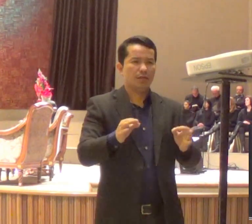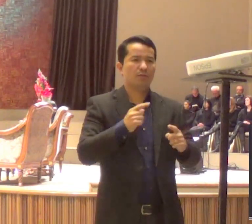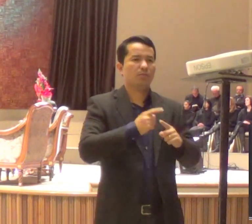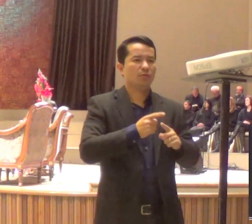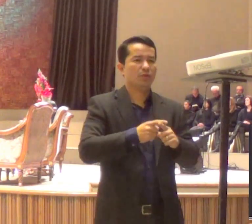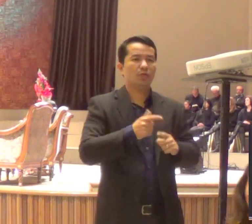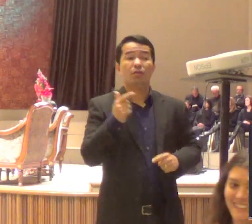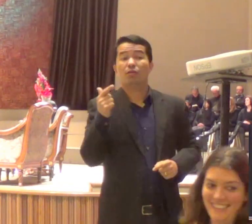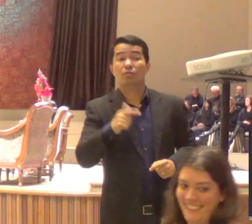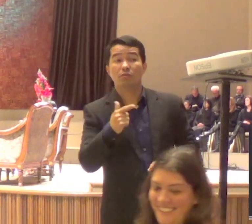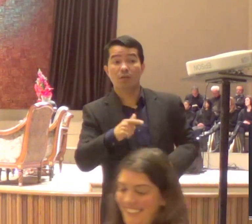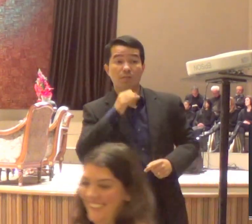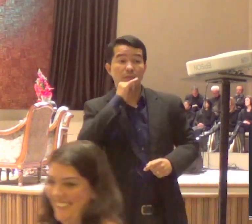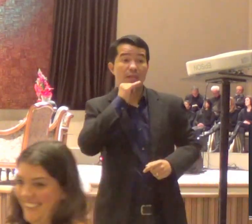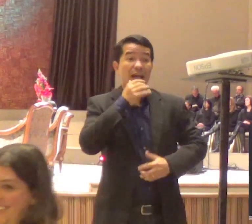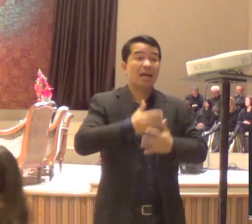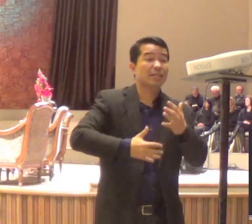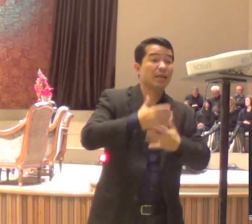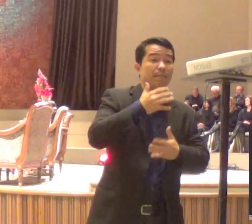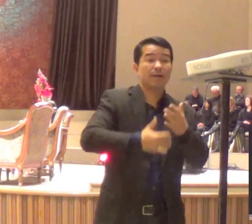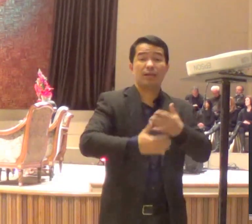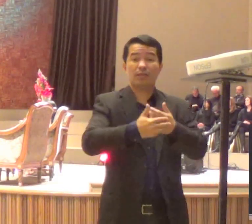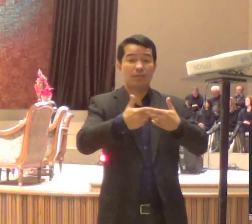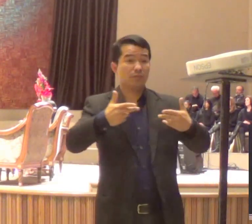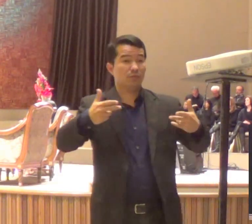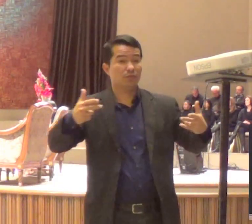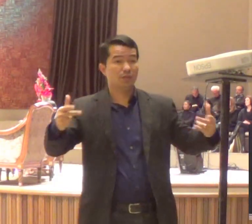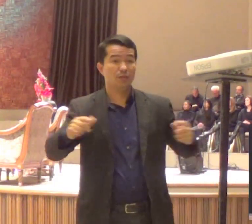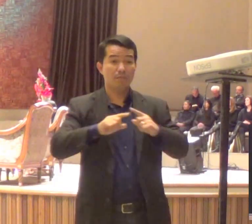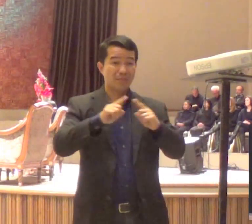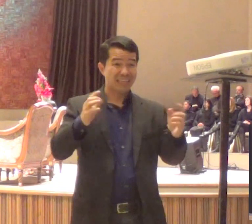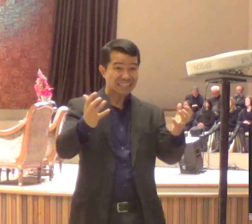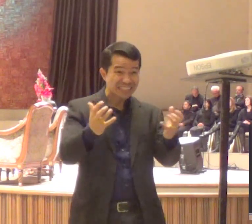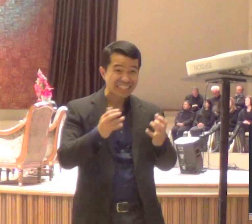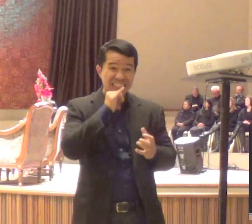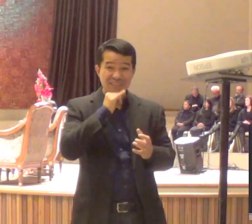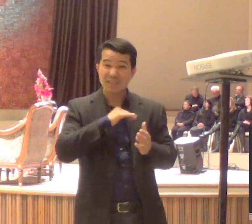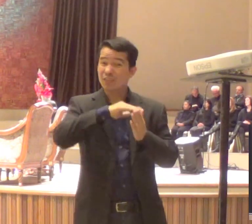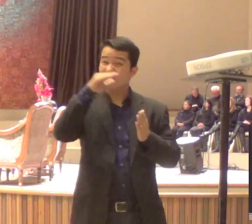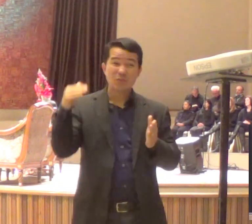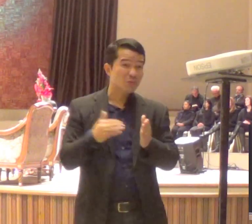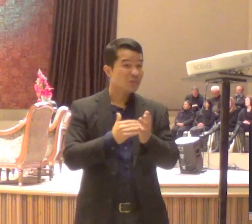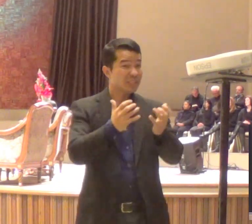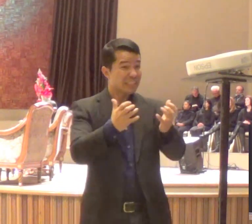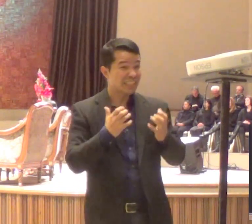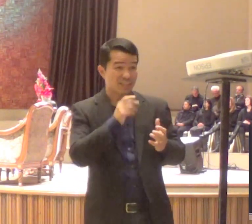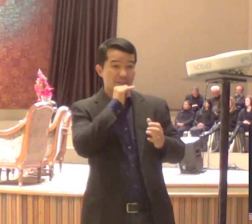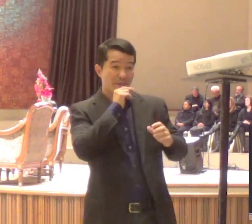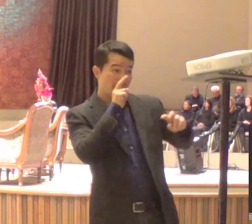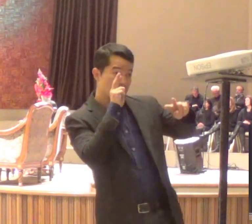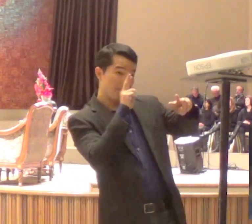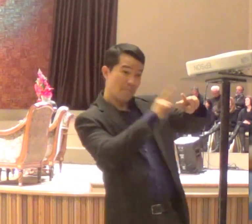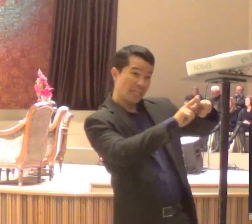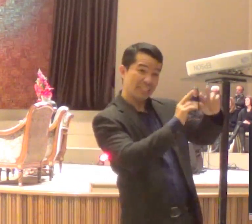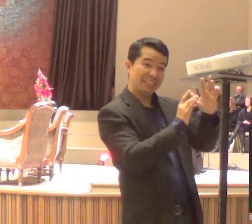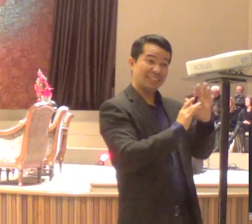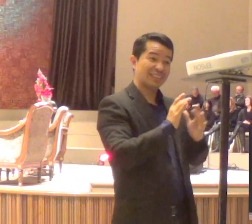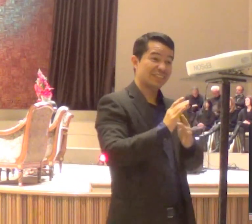Eles já queriam prender Jesus há muito tempo. Mas, o grande problema é que se prendessem Jesus no meio da multidão,